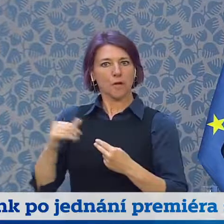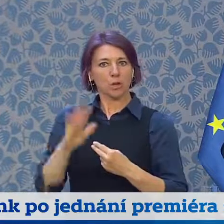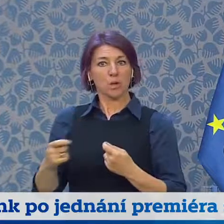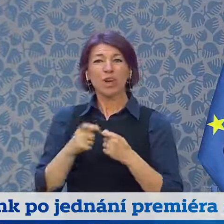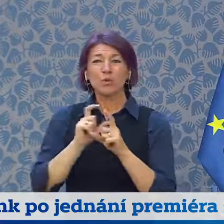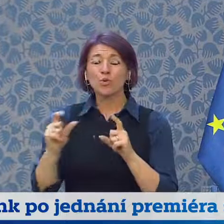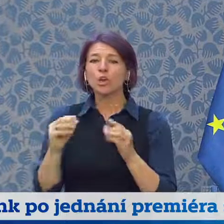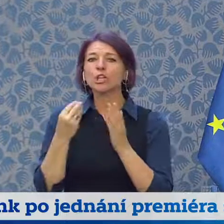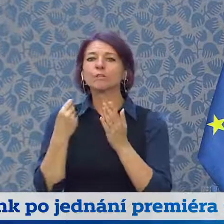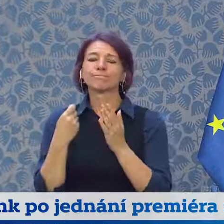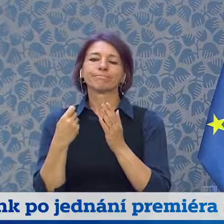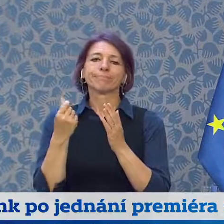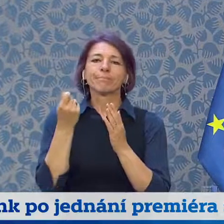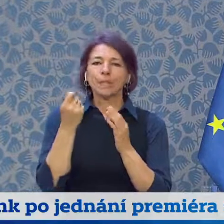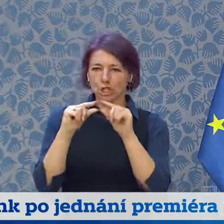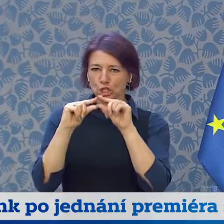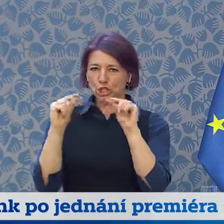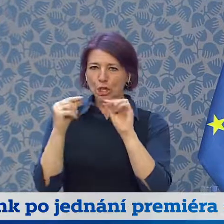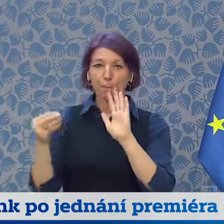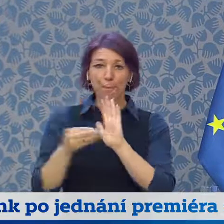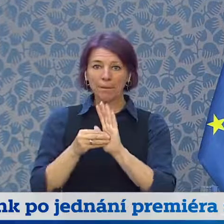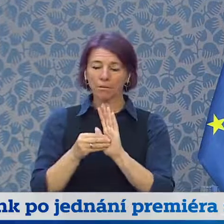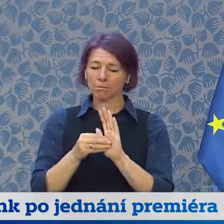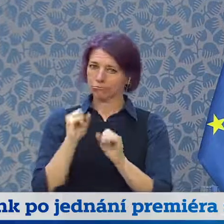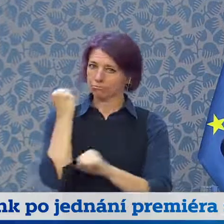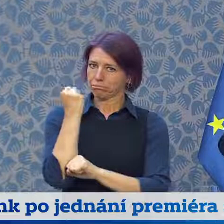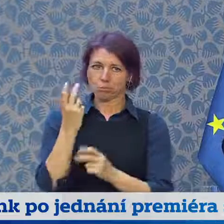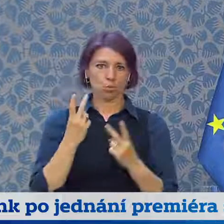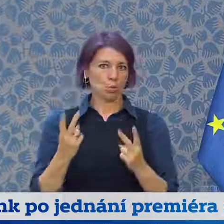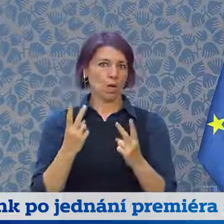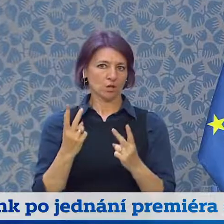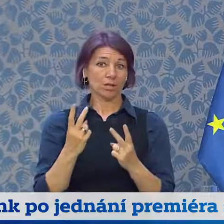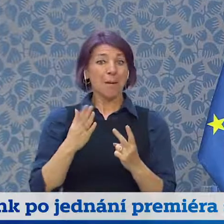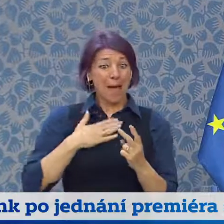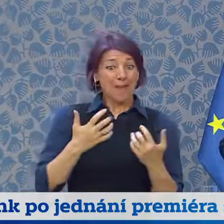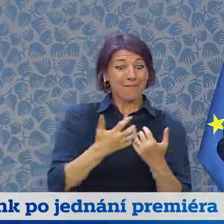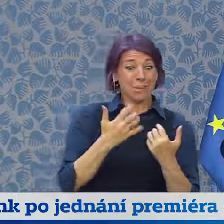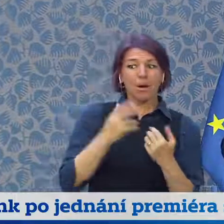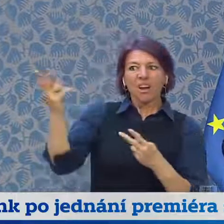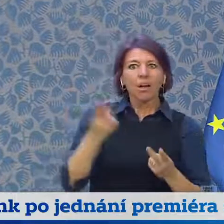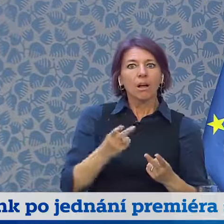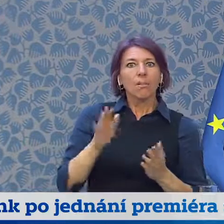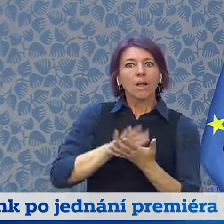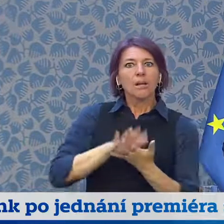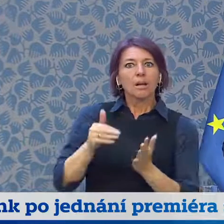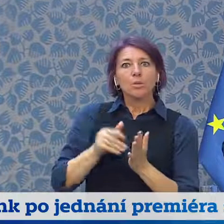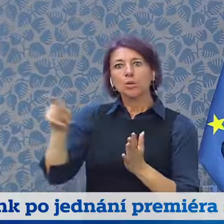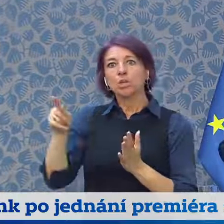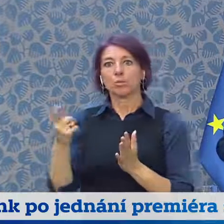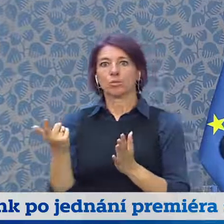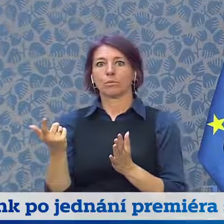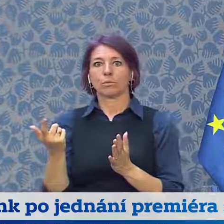zásadní význam pro produkty, které v Evropě vyrábíme. Takže ta ekonomická odolnost tu musíme chápat v širších